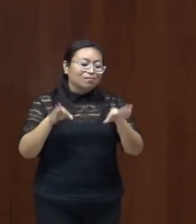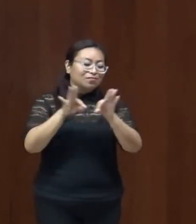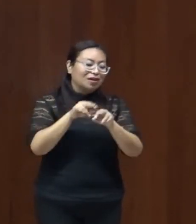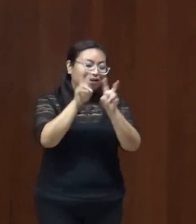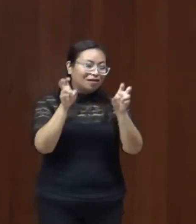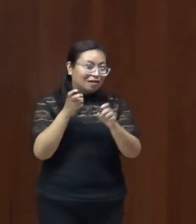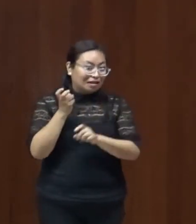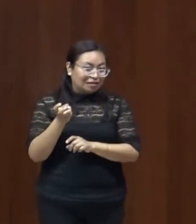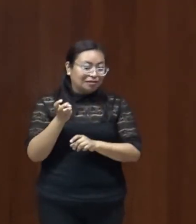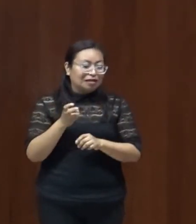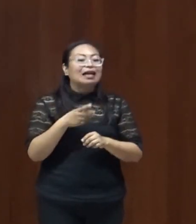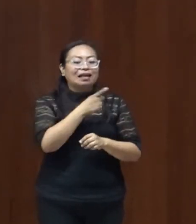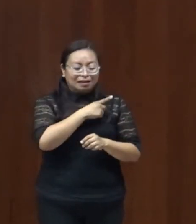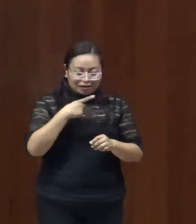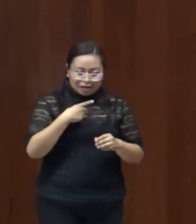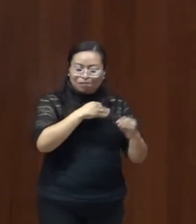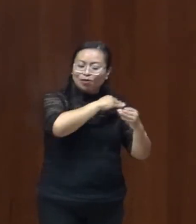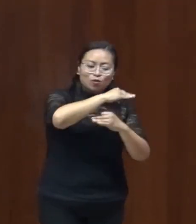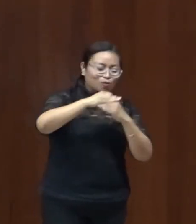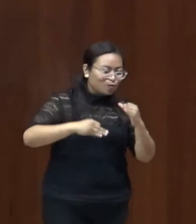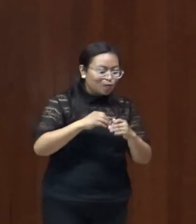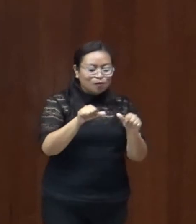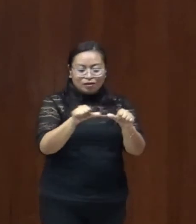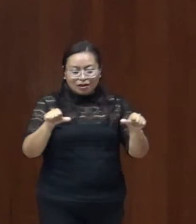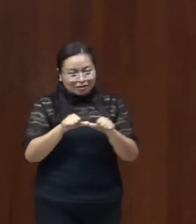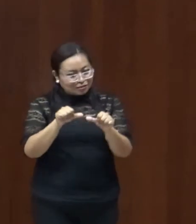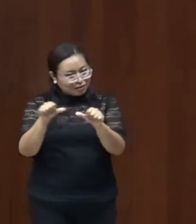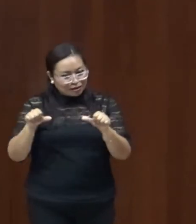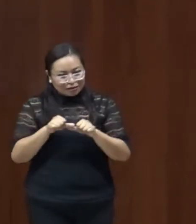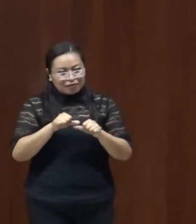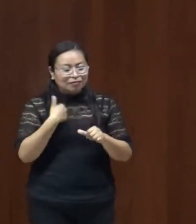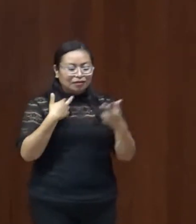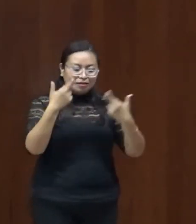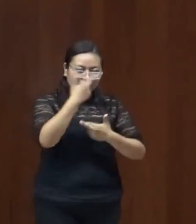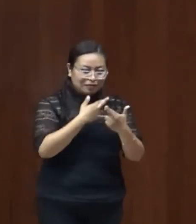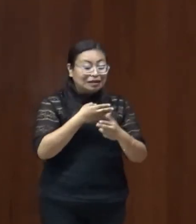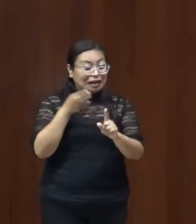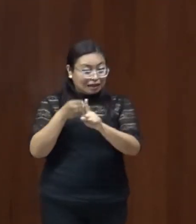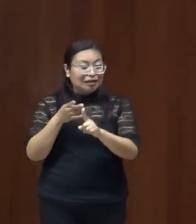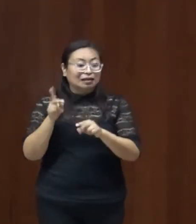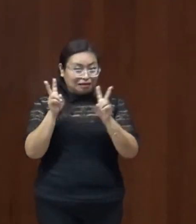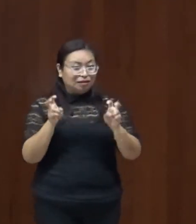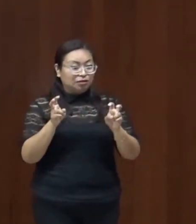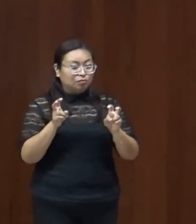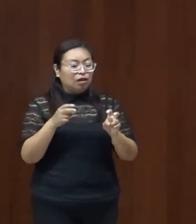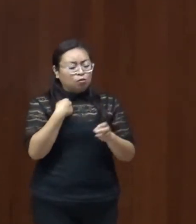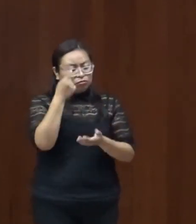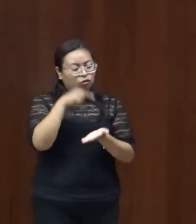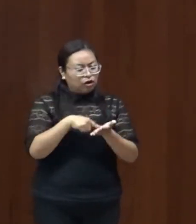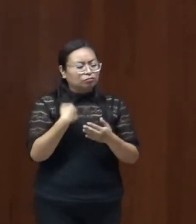abordado de manera transversal desde diferentes aristas. Por lo que estamos seguras y